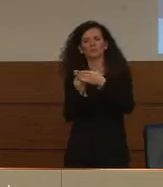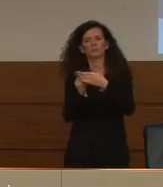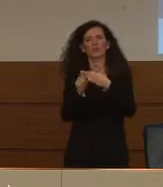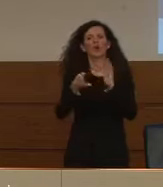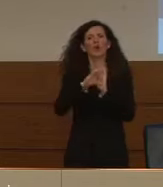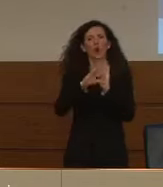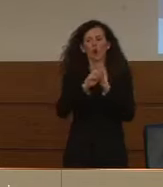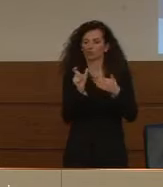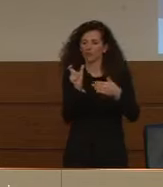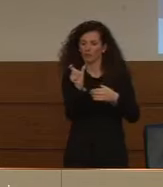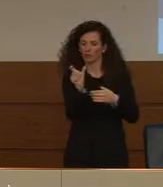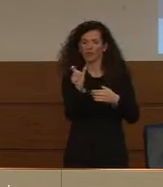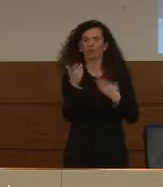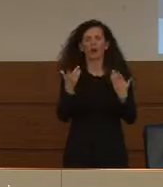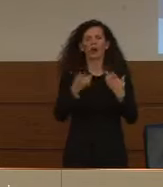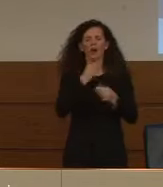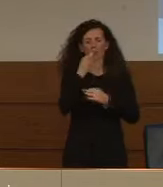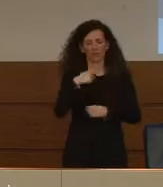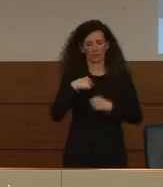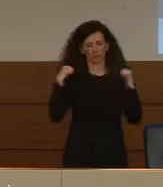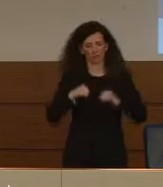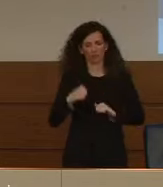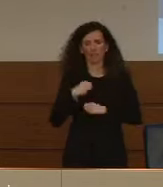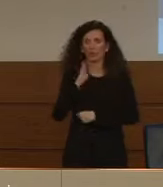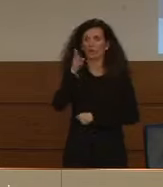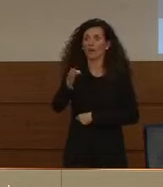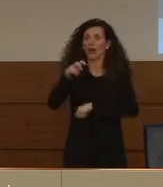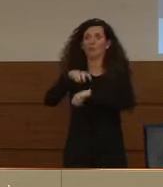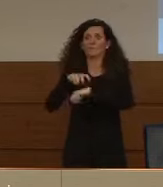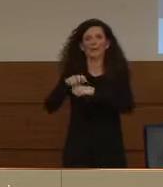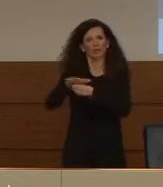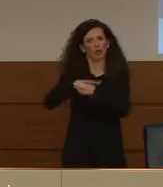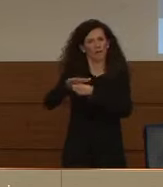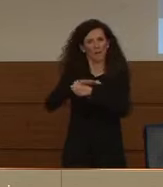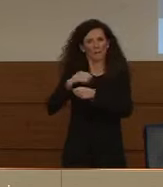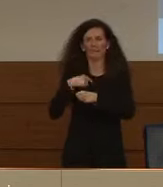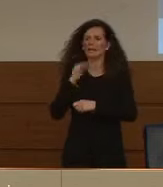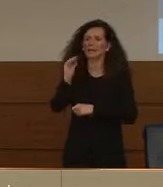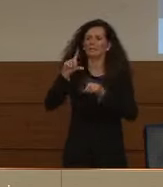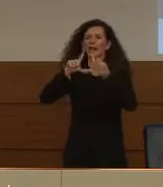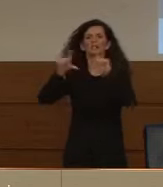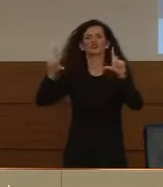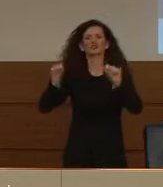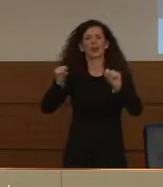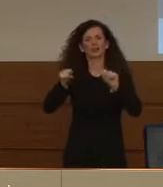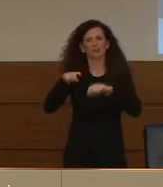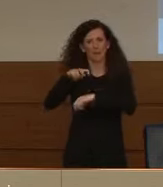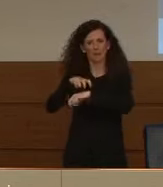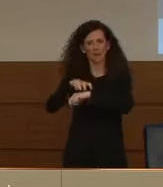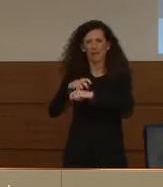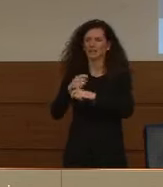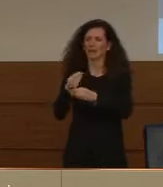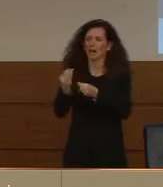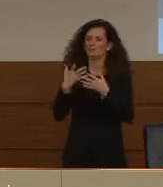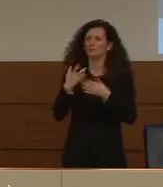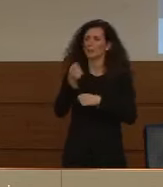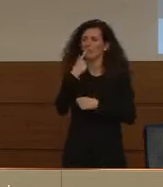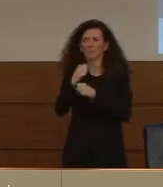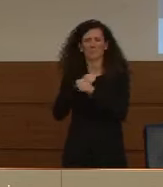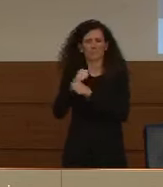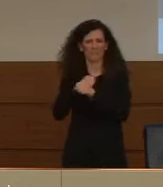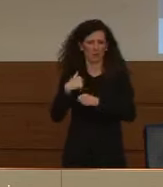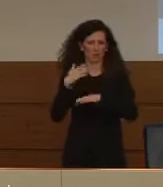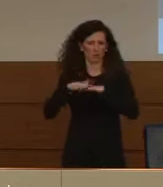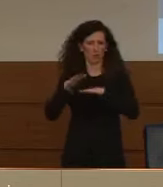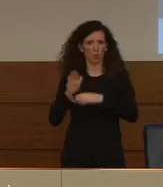cittadini non dovranno più regarsi dai medici di base per la prescrizione dei farmaci ma